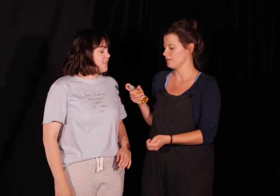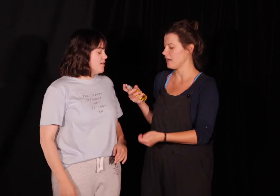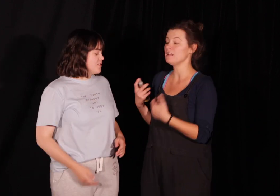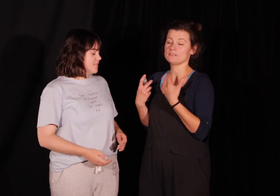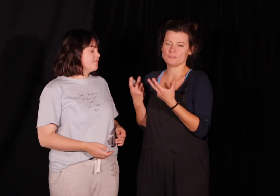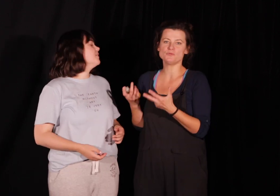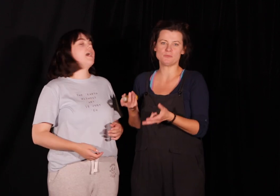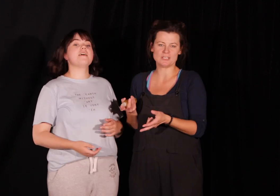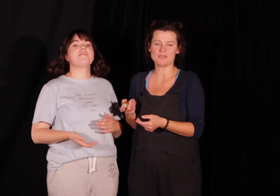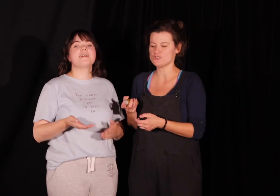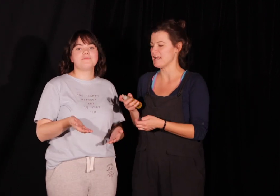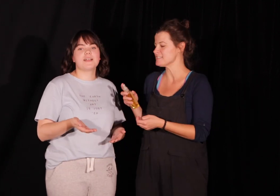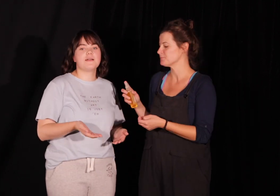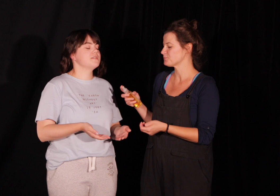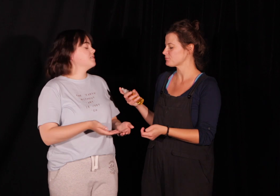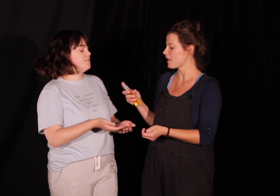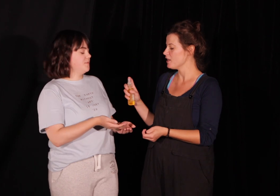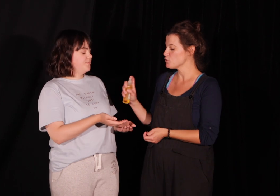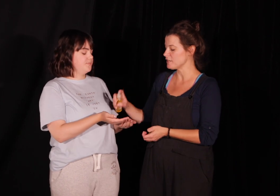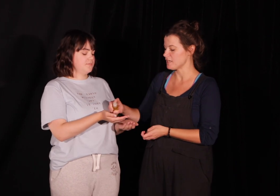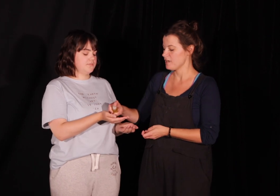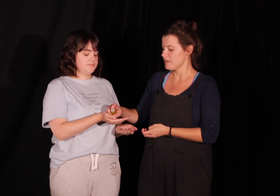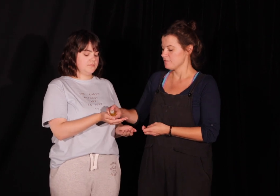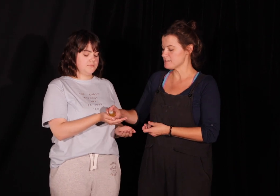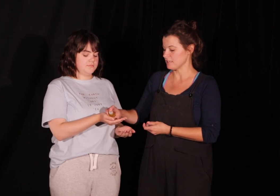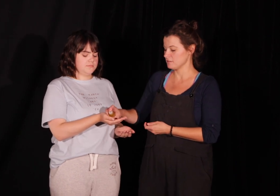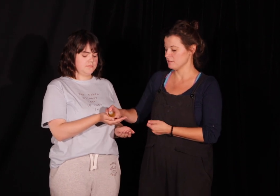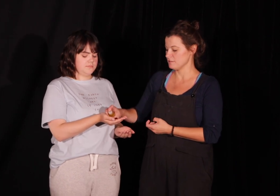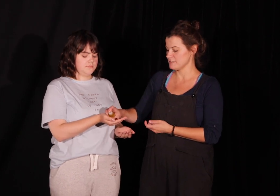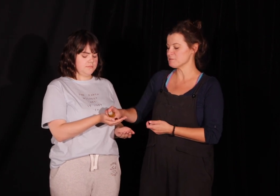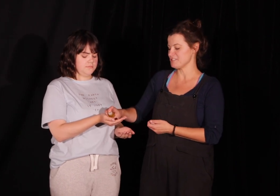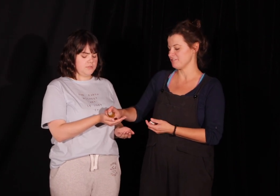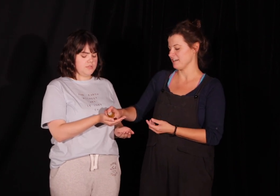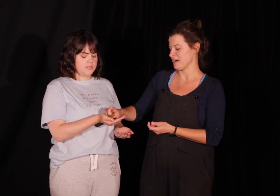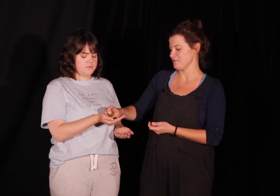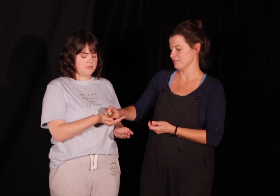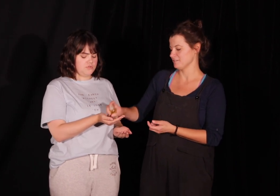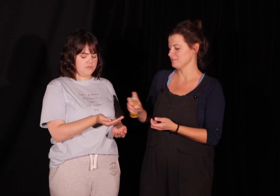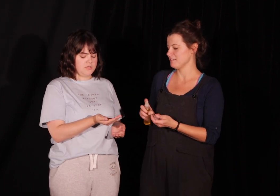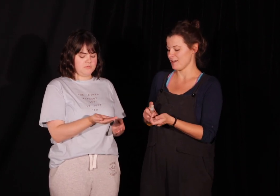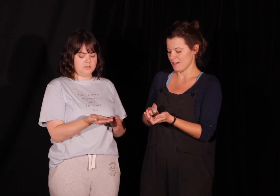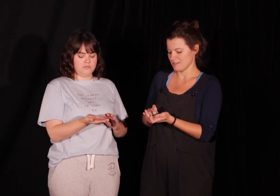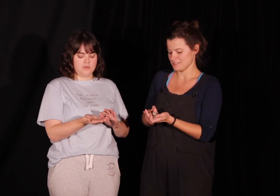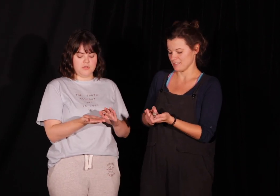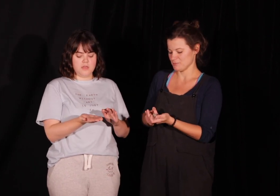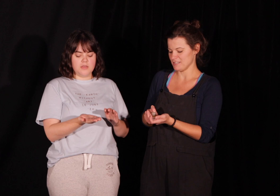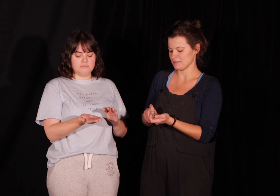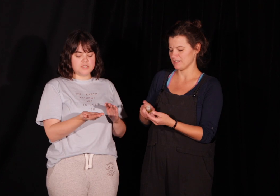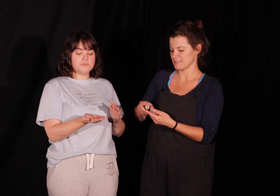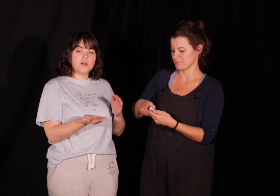Ale kiedyś musi być ten pierwszy raz. fankami jesteśmy. Słuchajcie, więc tak, jesteśmy właśnie fankami. bierzemy za dużo mnie dajmy sobie. Bierzemy